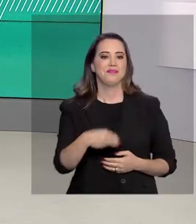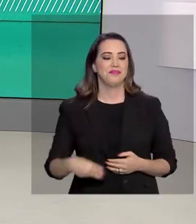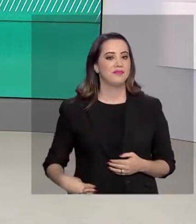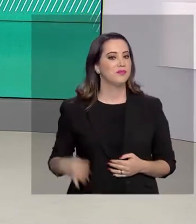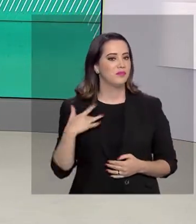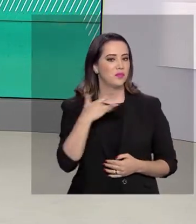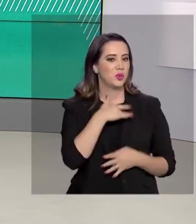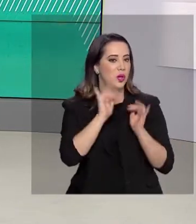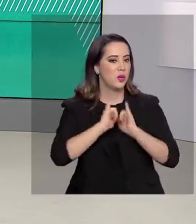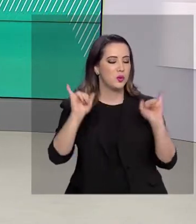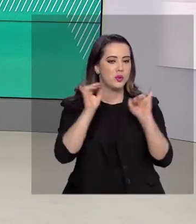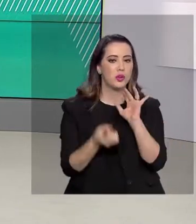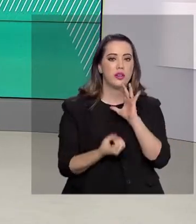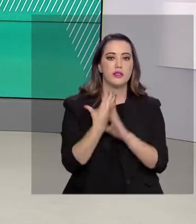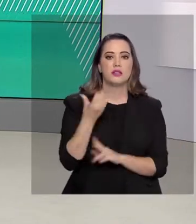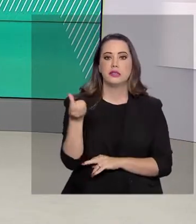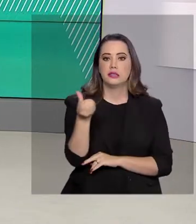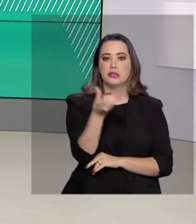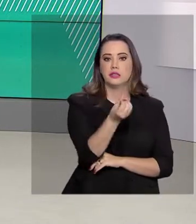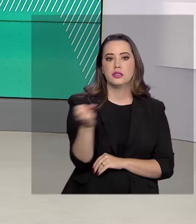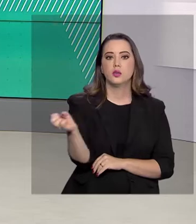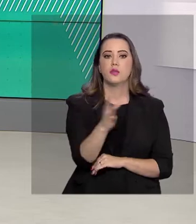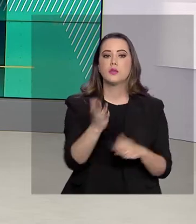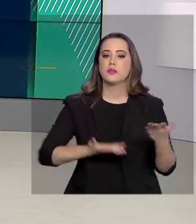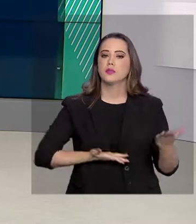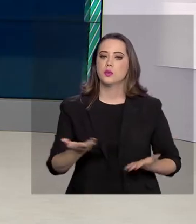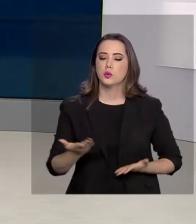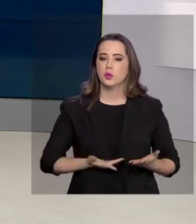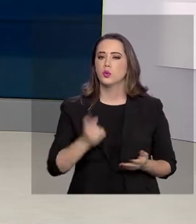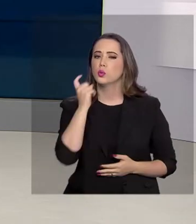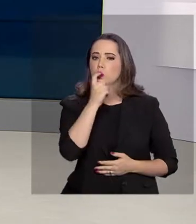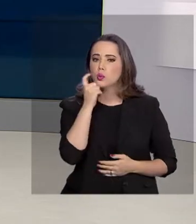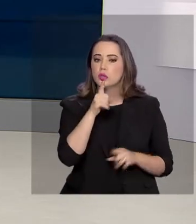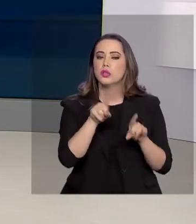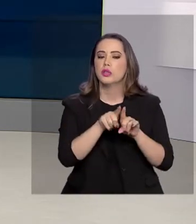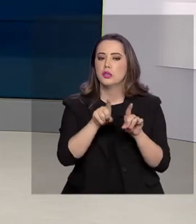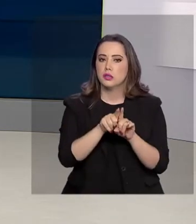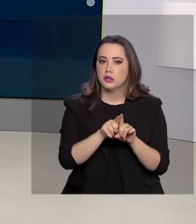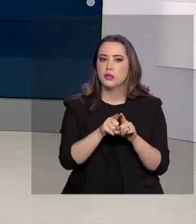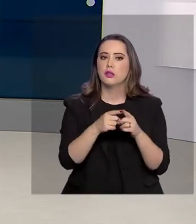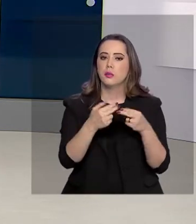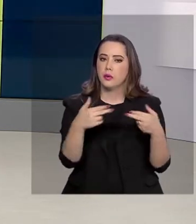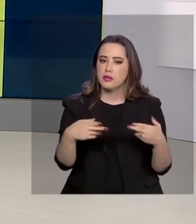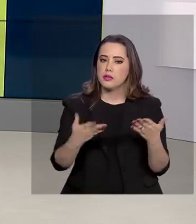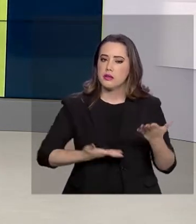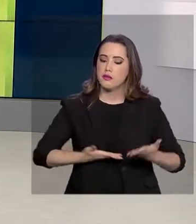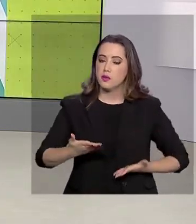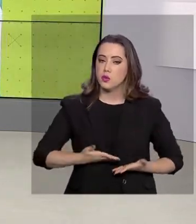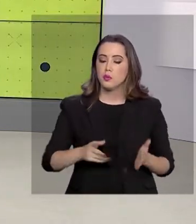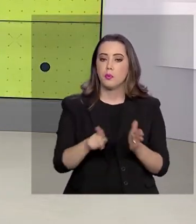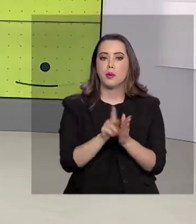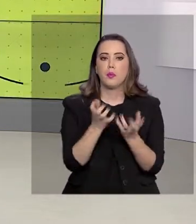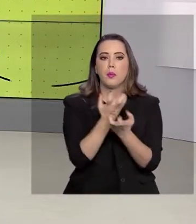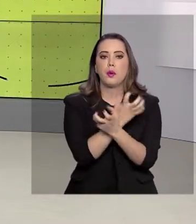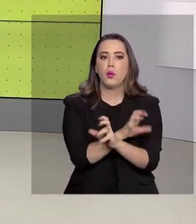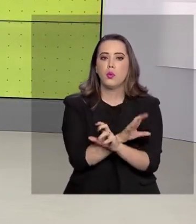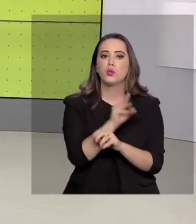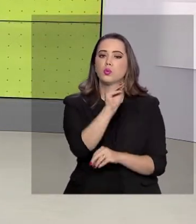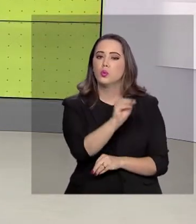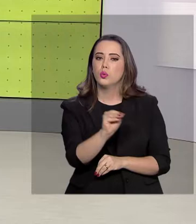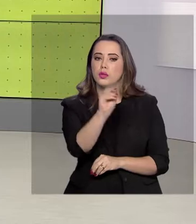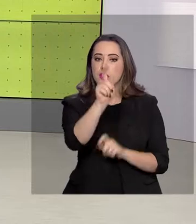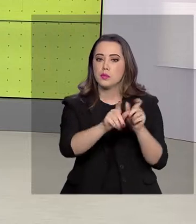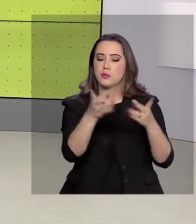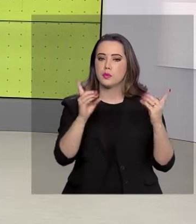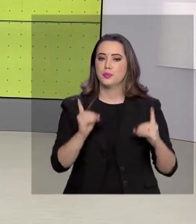Ministro da Saúde anunciou a criação de 66 novos serviços de odontologia e ortopedia com atendimento especializado